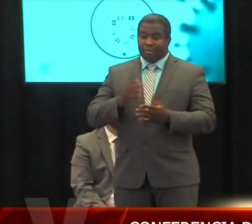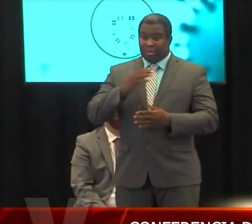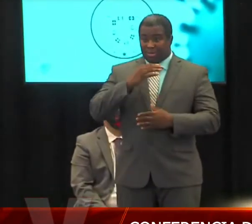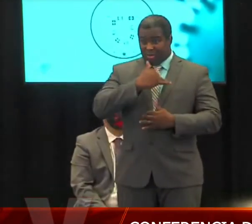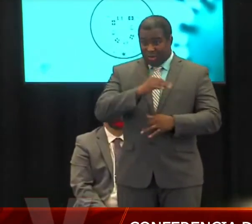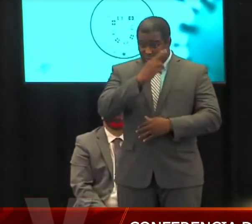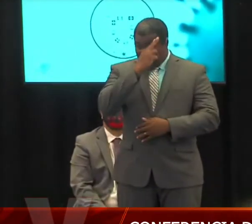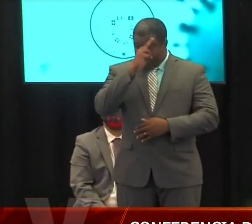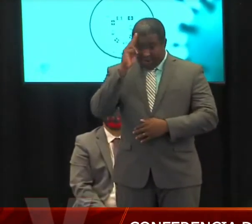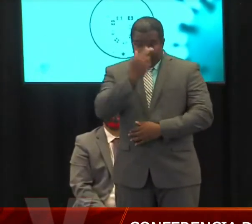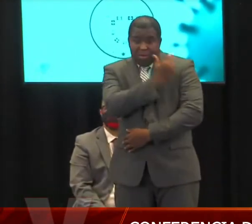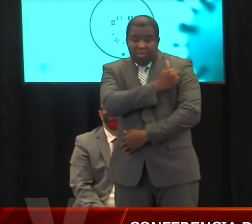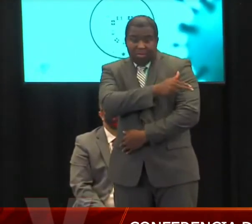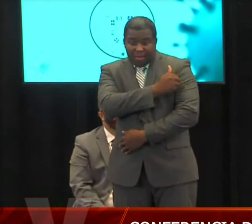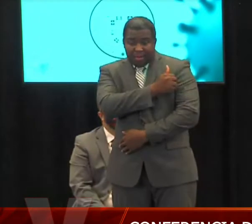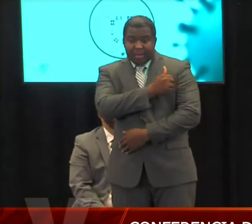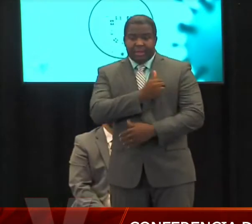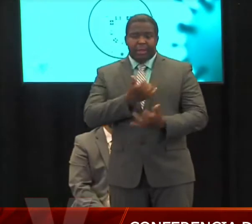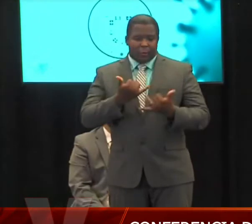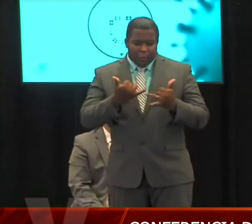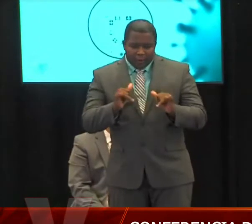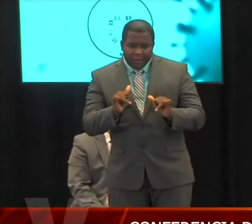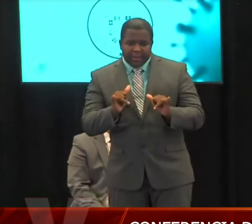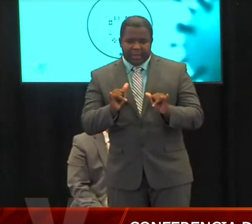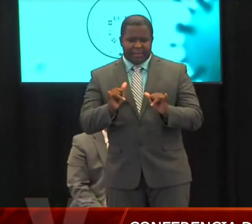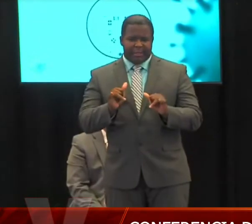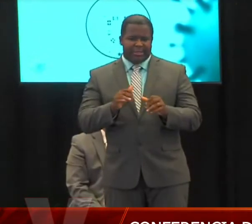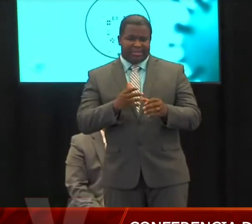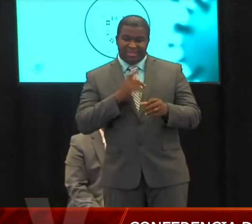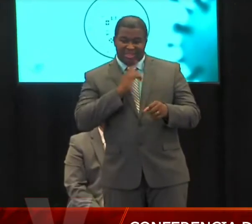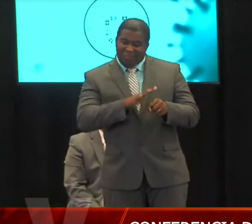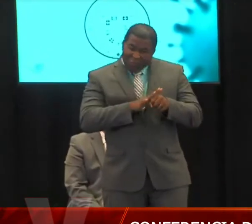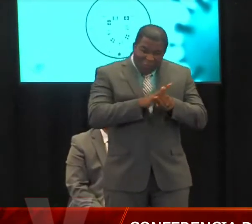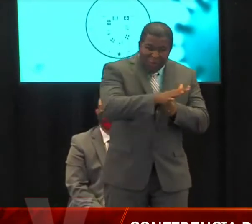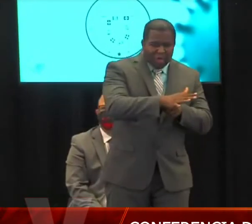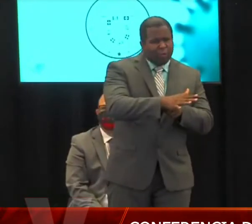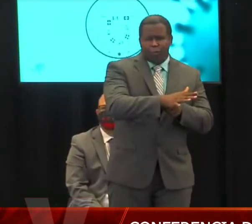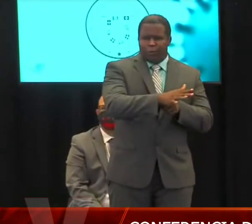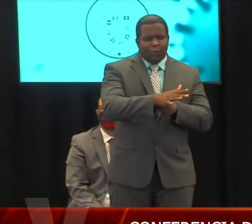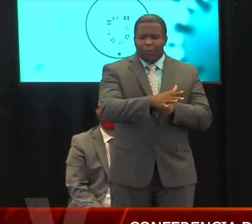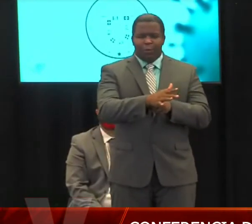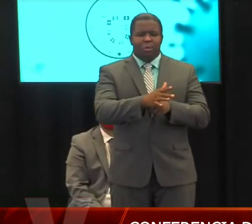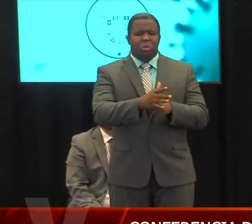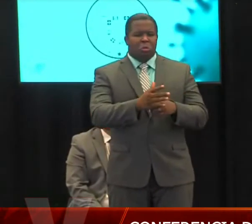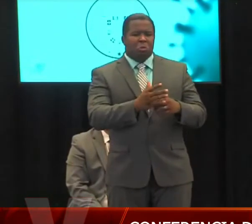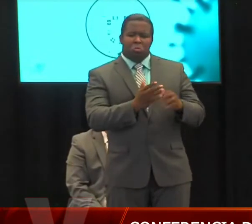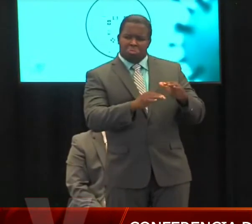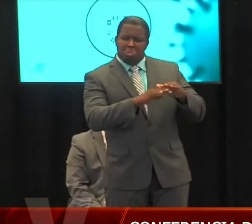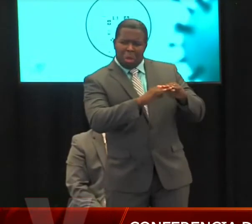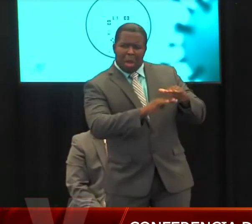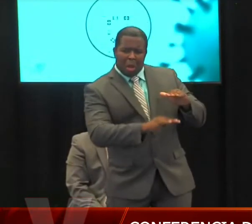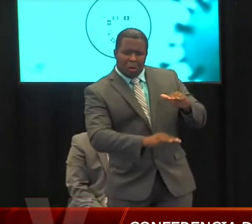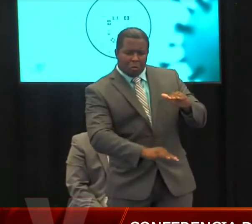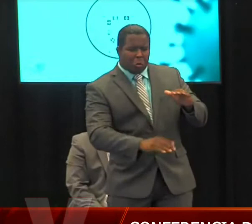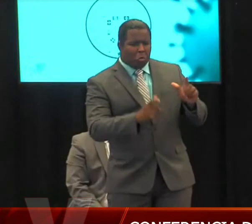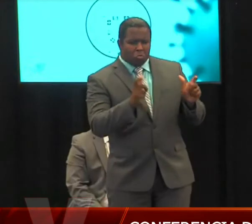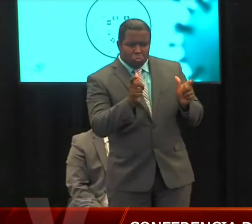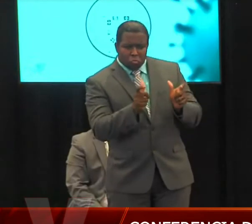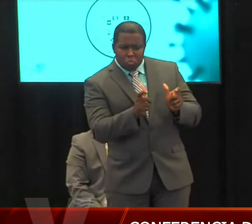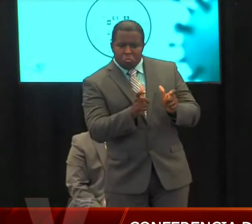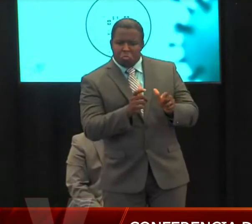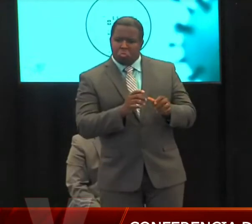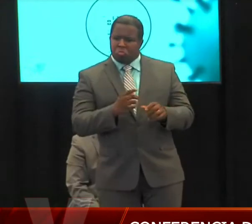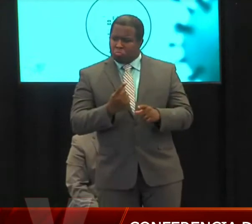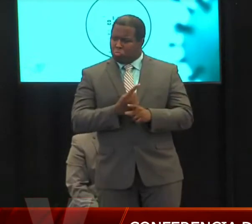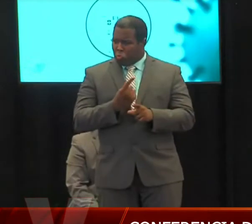del 55%. Se ha mantenido así durante el transcurso del pasado mes. De la misma forma, la utilización de intensivos en